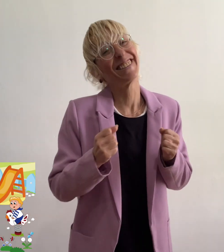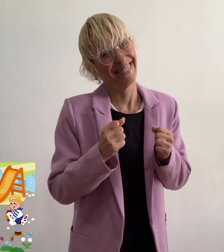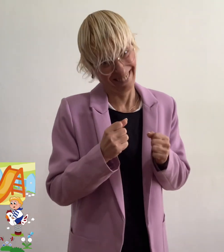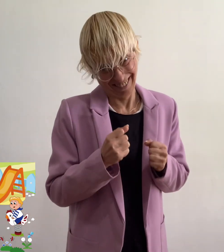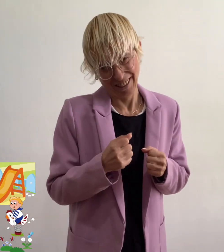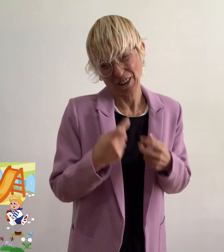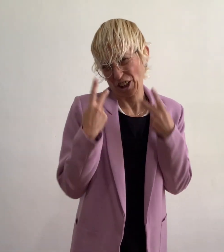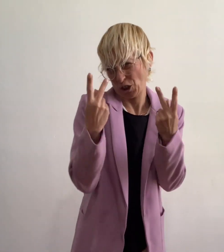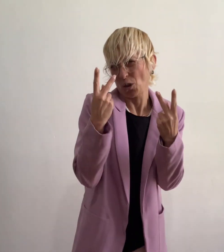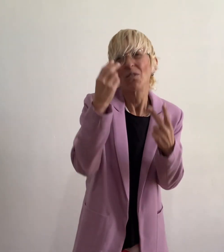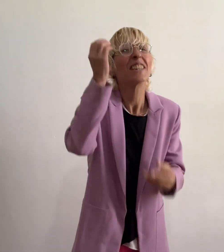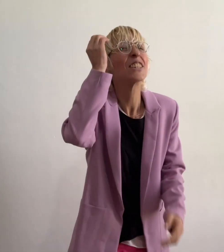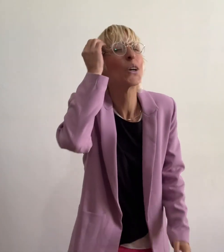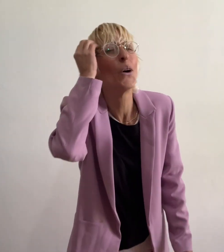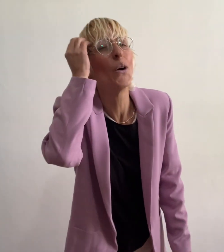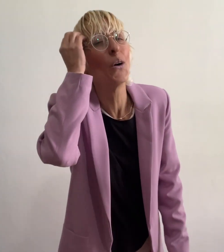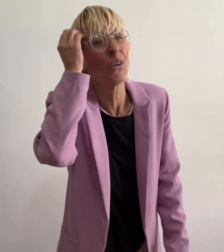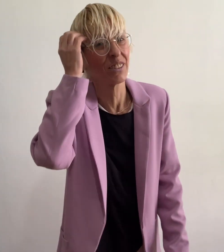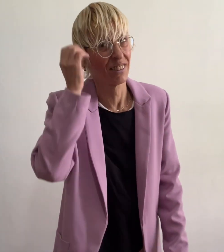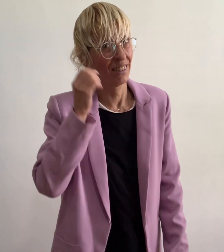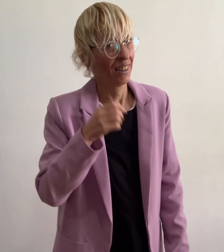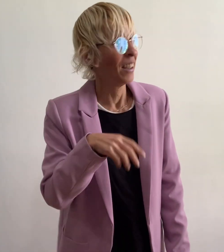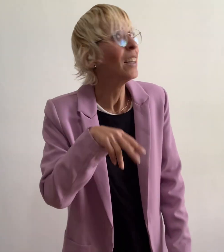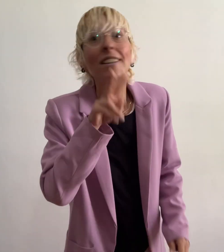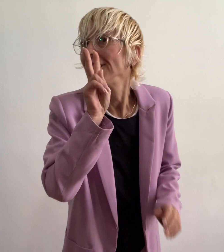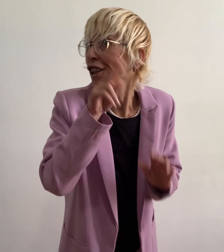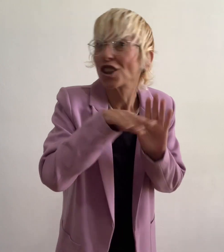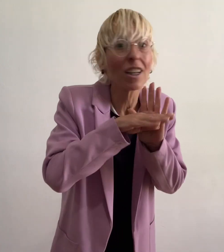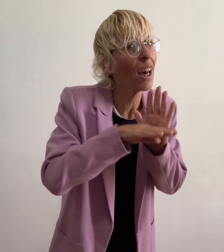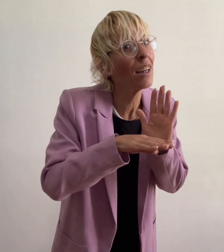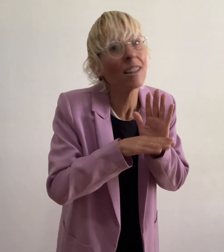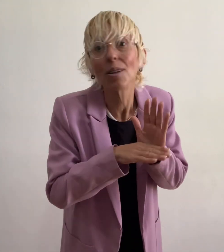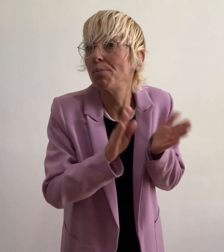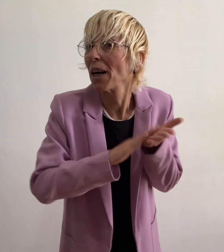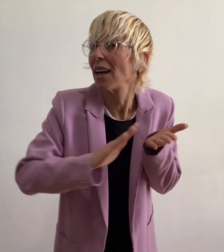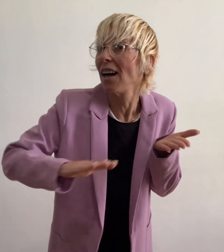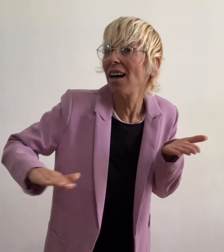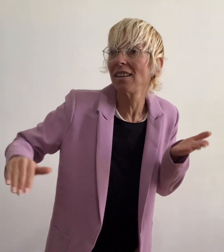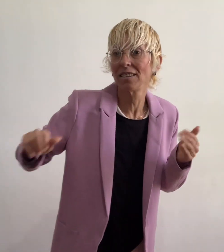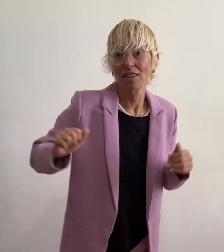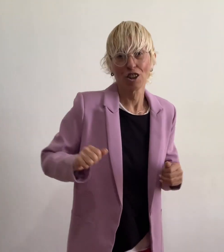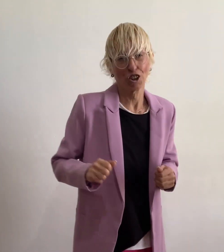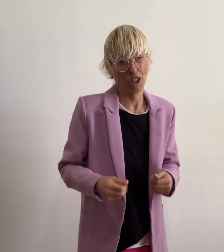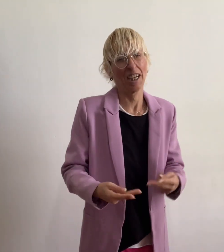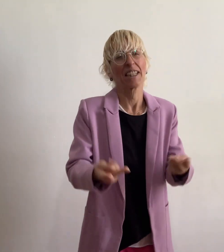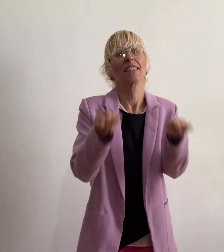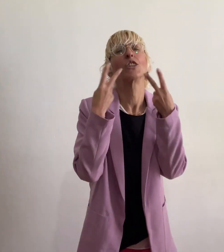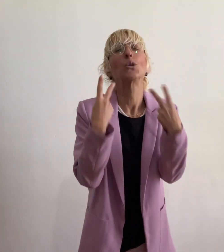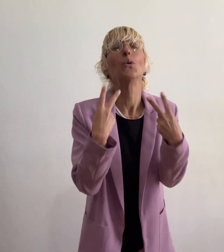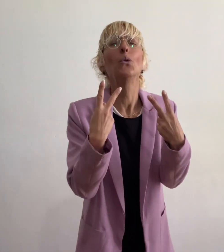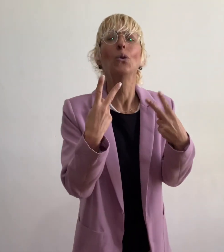חשוב לזכור יש כללים בגן שרצו